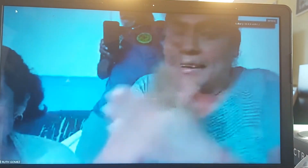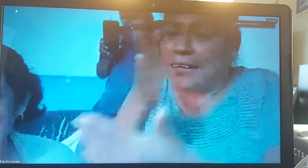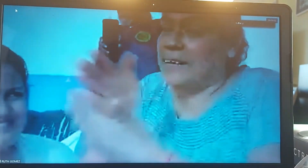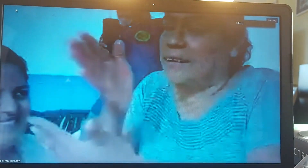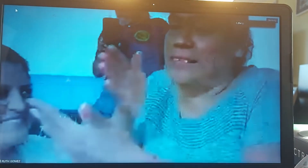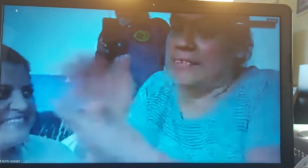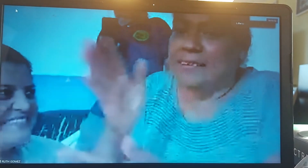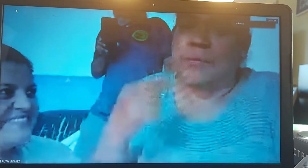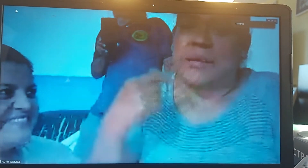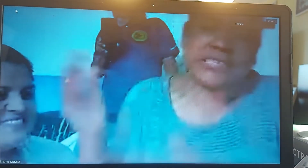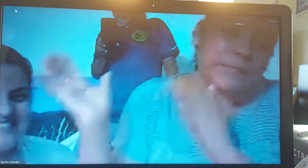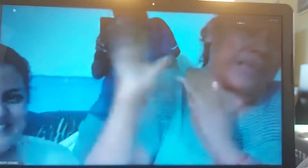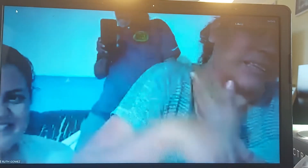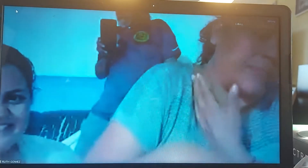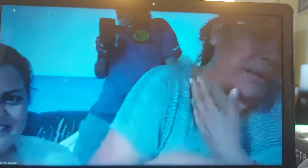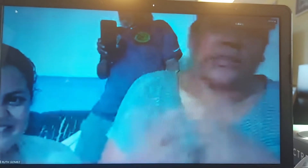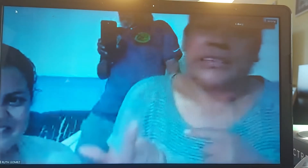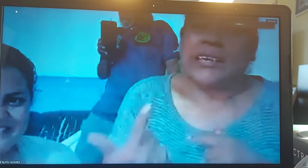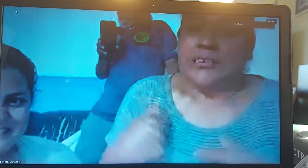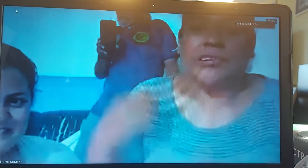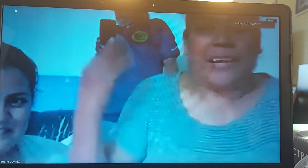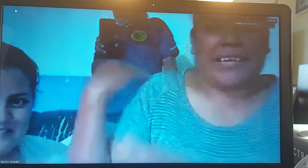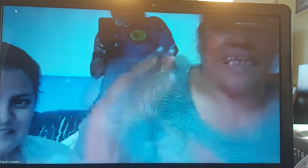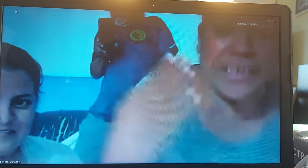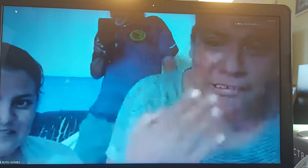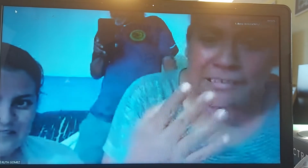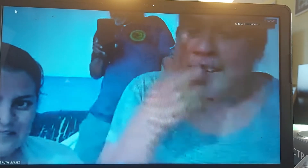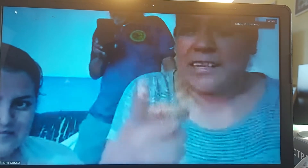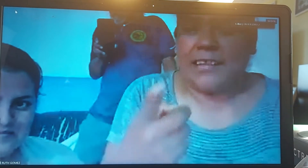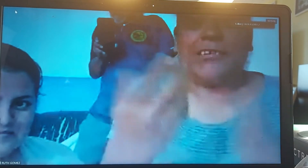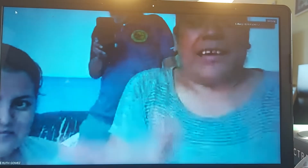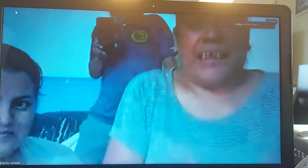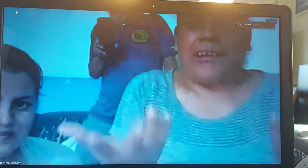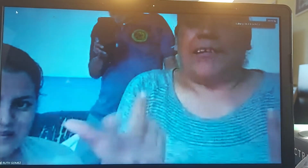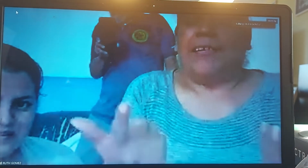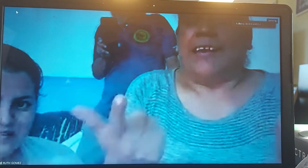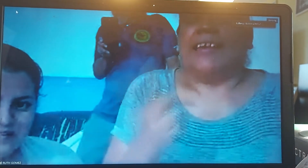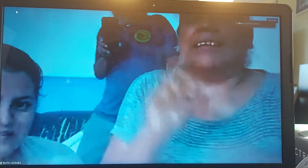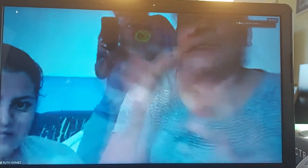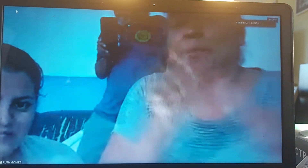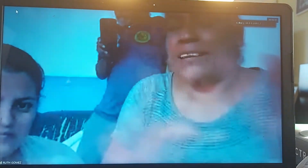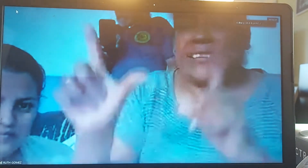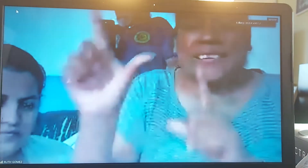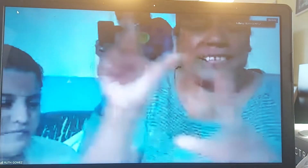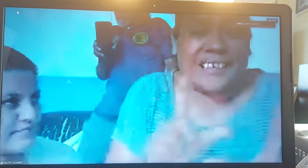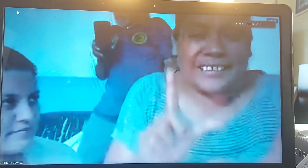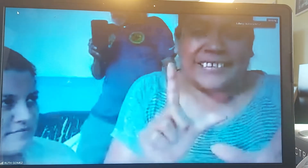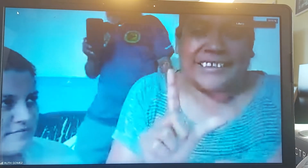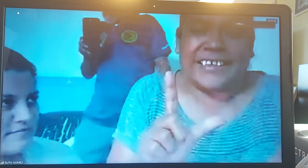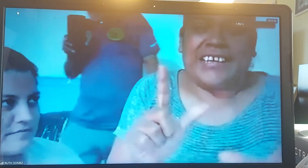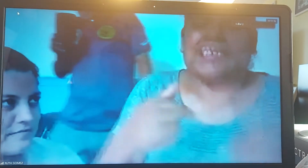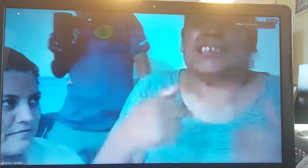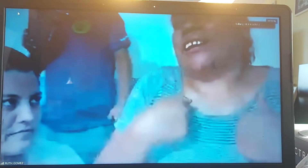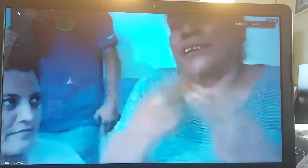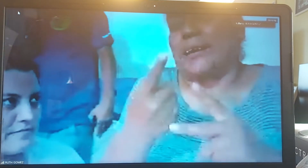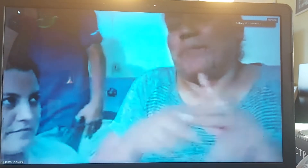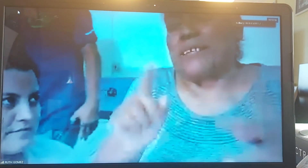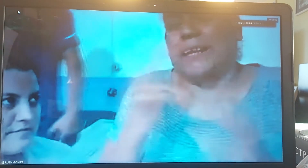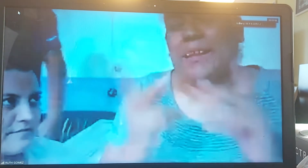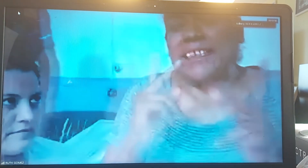entran, entran y me dicen, vente vamos yo la sigo y digo, ¿y qué hago? Ellas empiezan a hacer señas y yo tengo que empezar a platicar